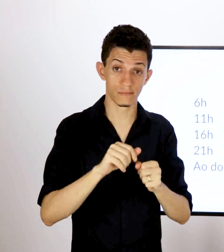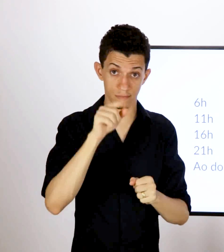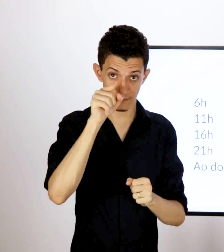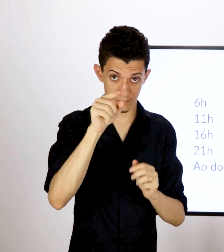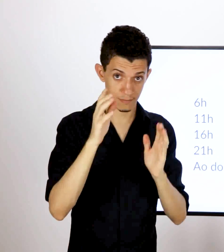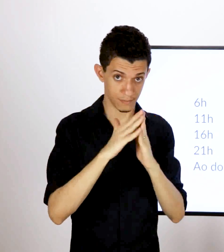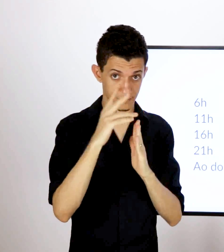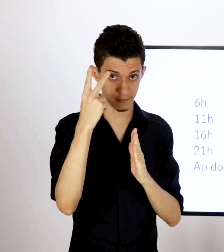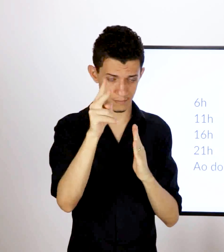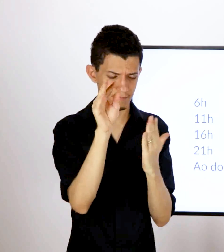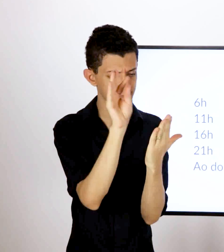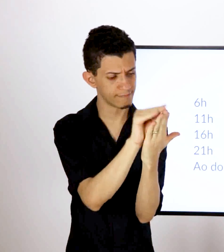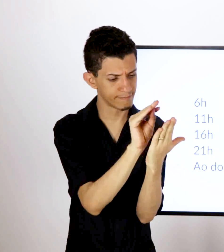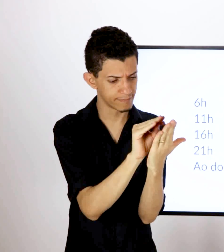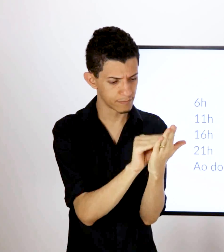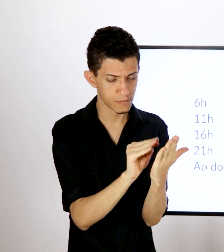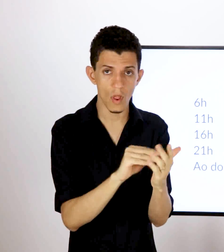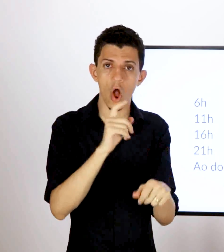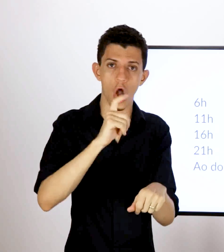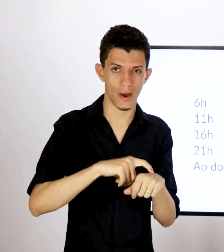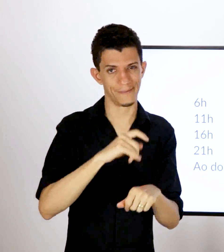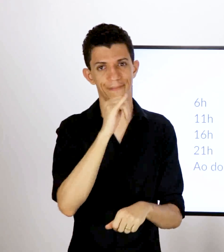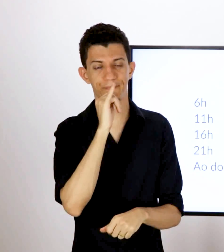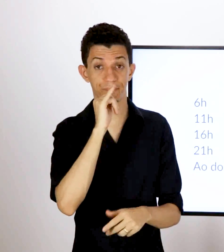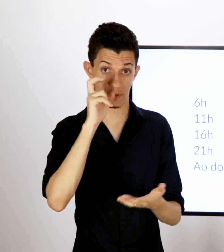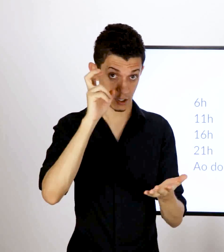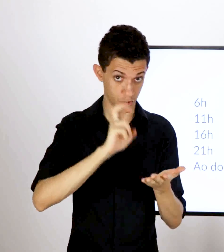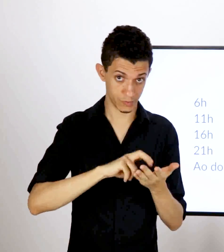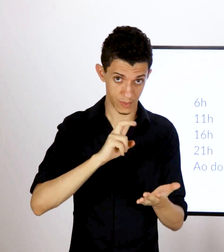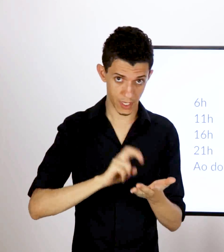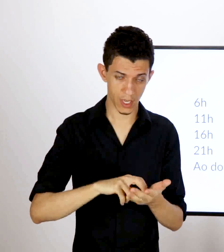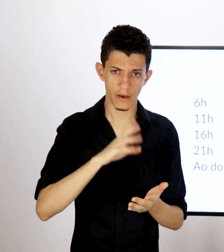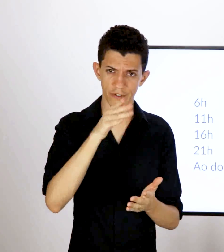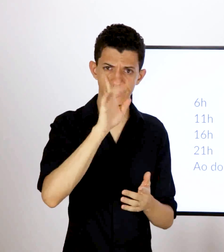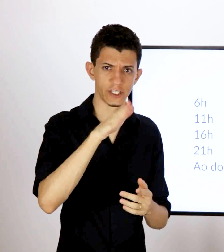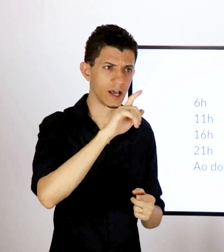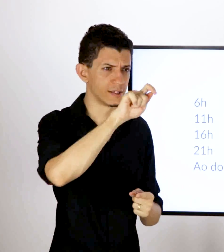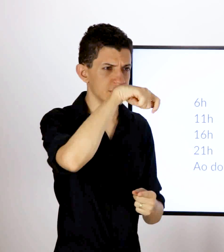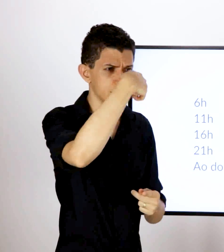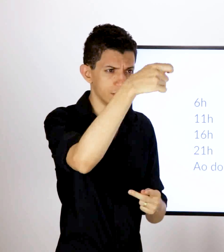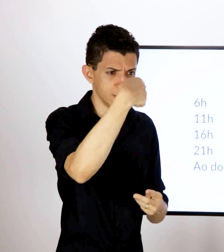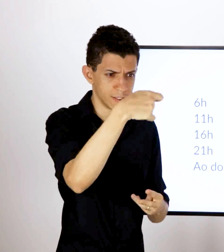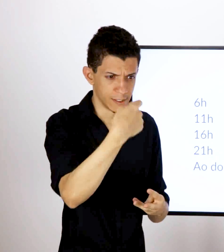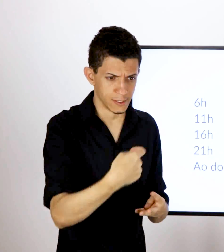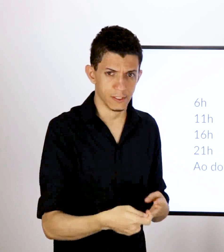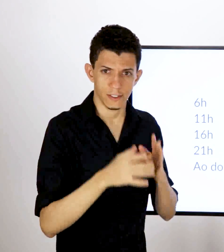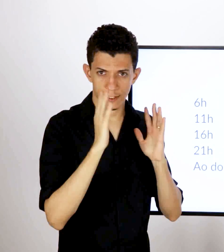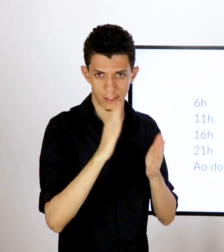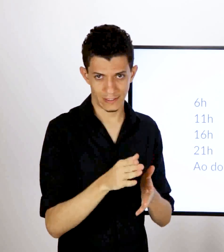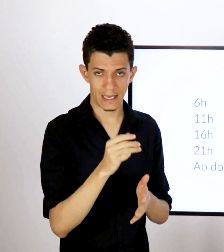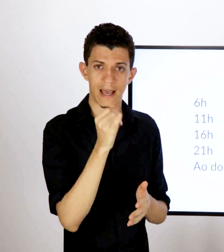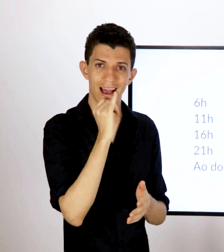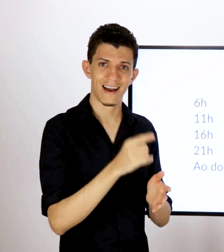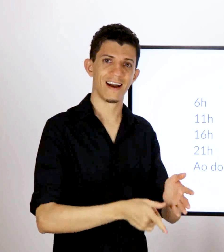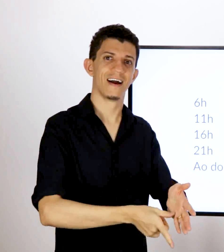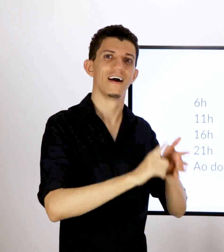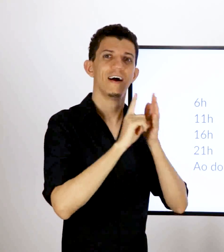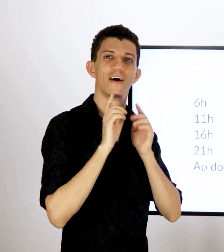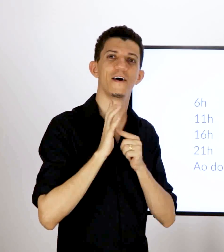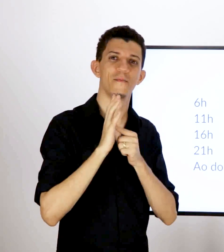nosso cérebro, com muita facilidade, esquece as coisas. Agora, se você treinar a sua lista de sinais que você preparou